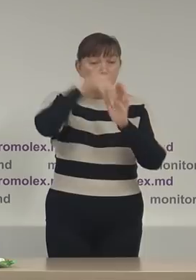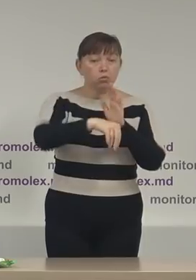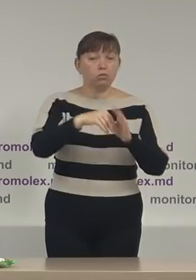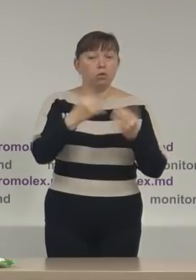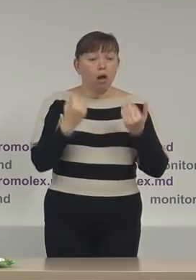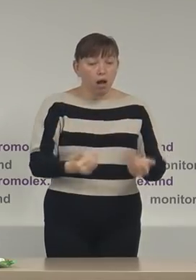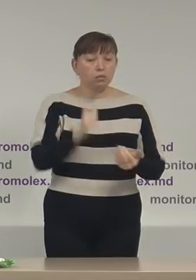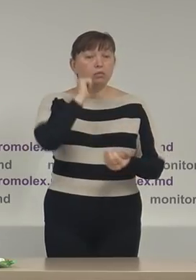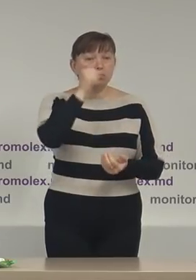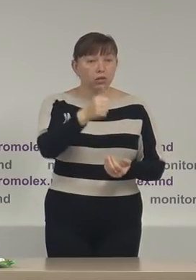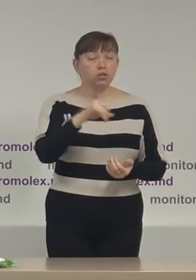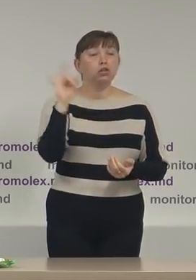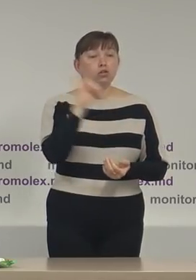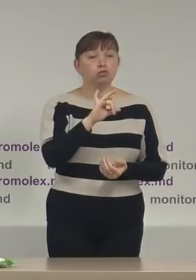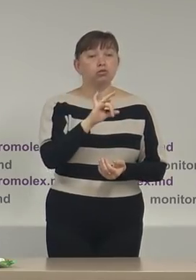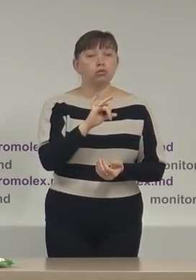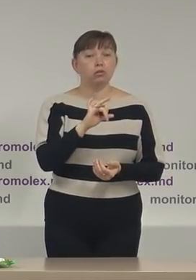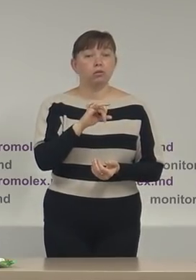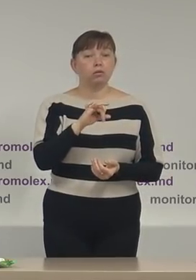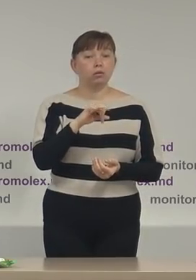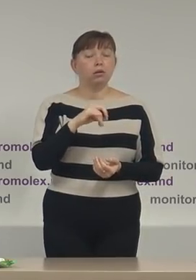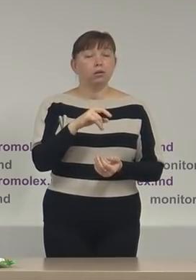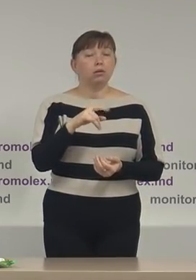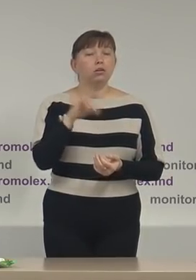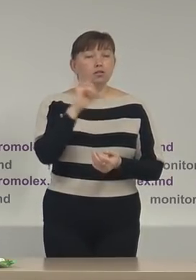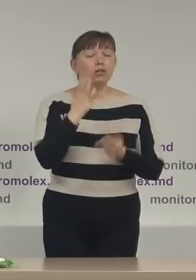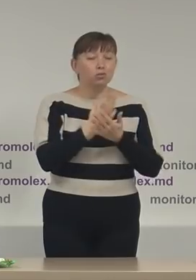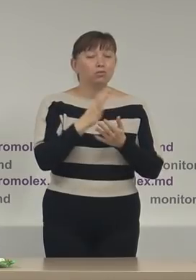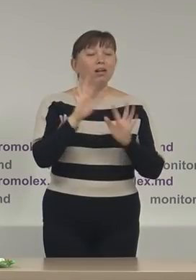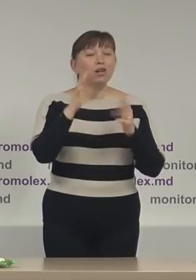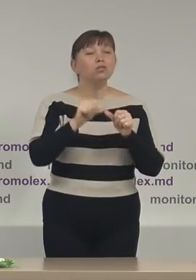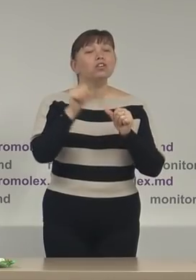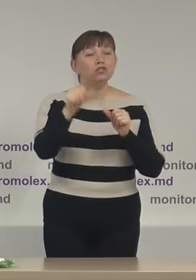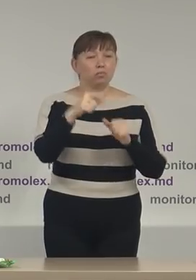astăzi mâine și cu titlul de excepție și în ziua de duminică